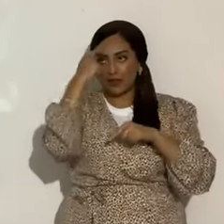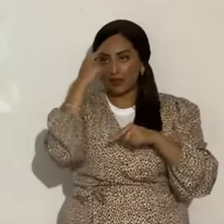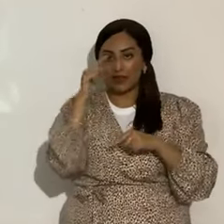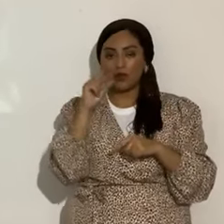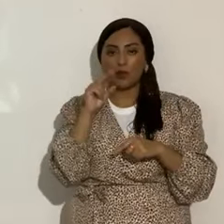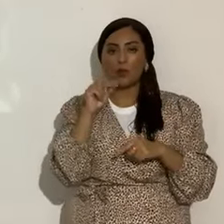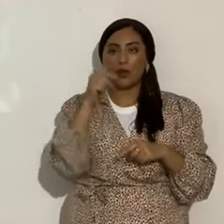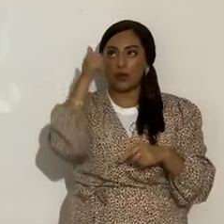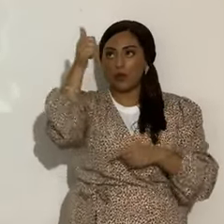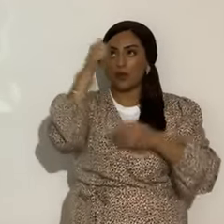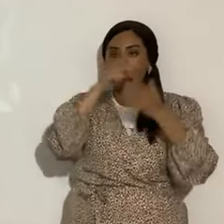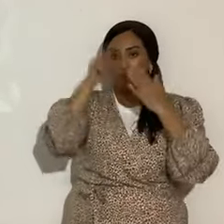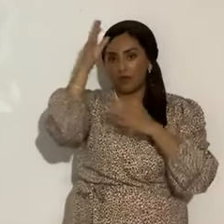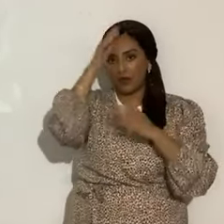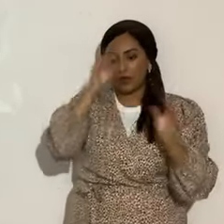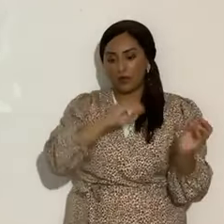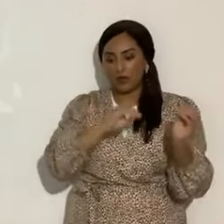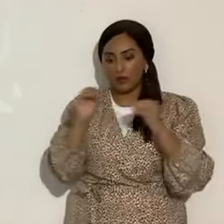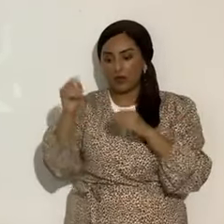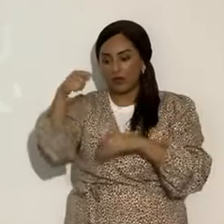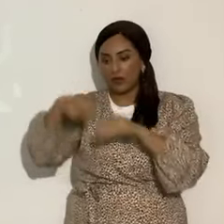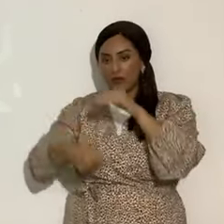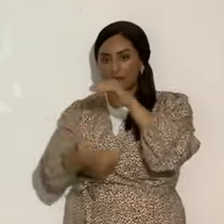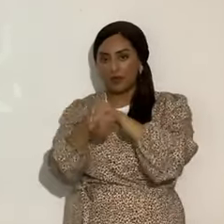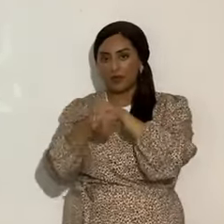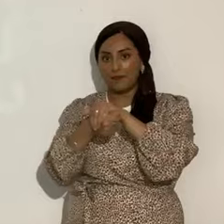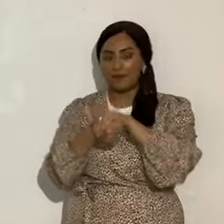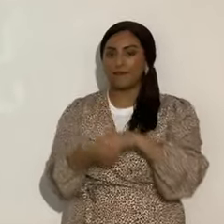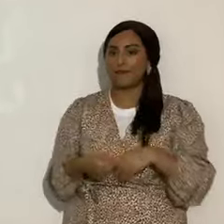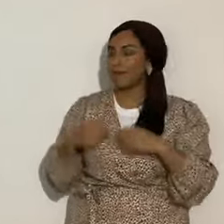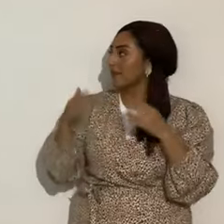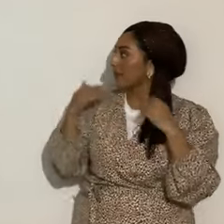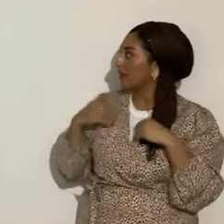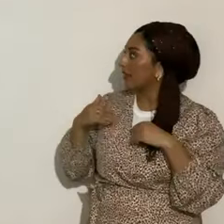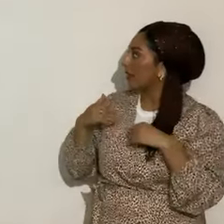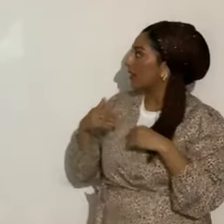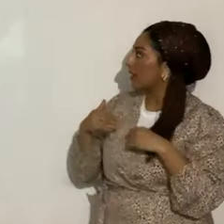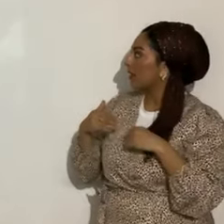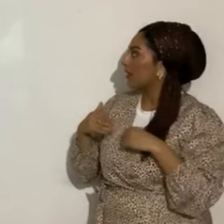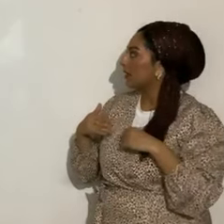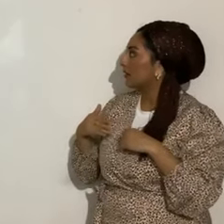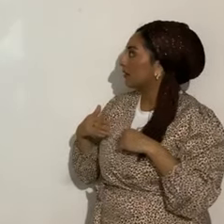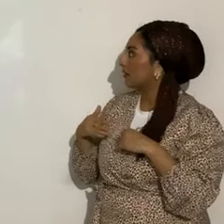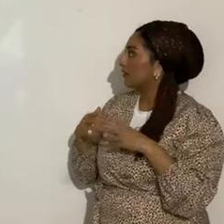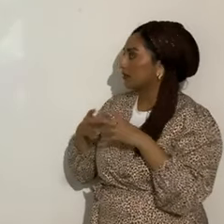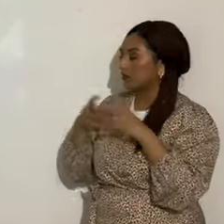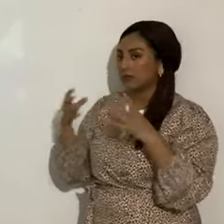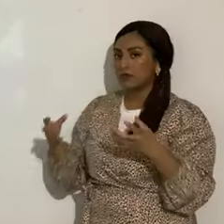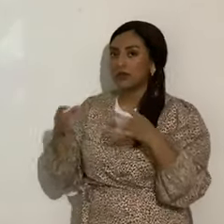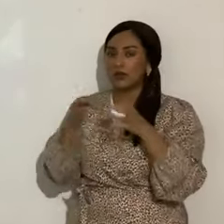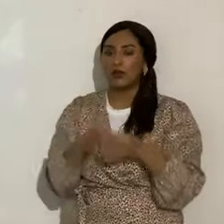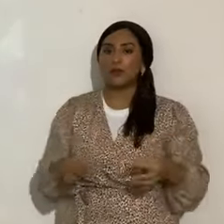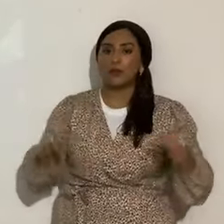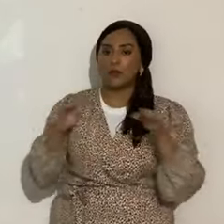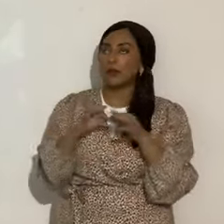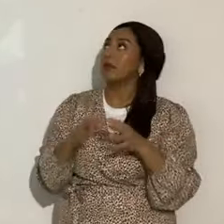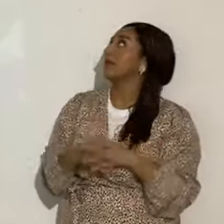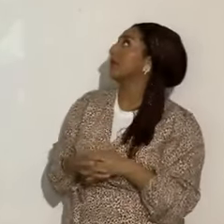es el mismo eterno que los lleva y los esconde, bueno, ahora vamos al siguiente, eso es muy importante, este es otro